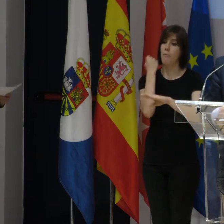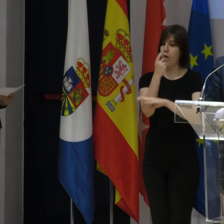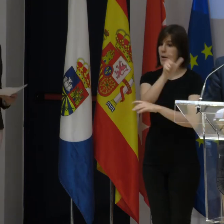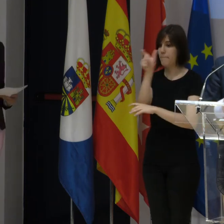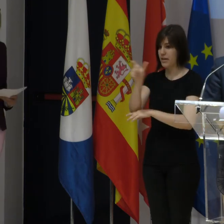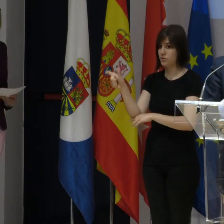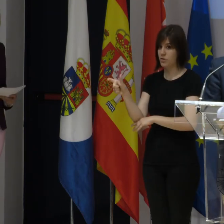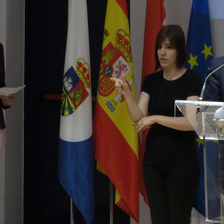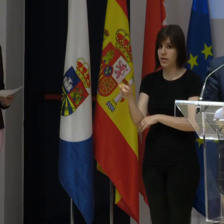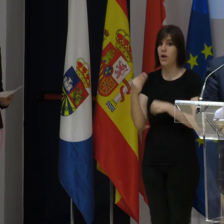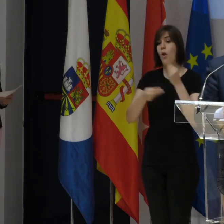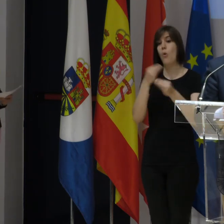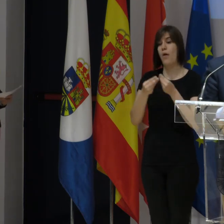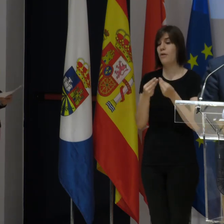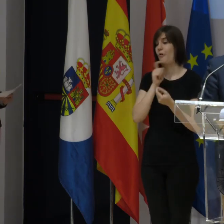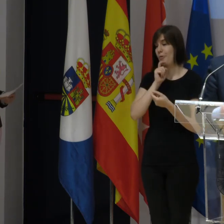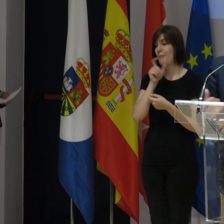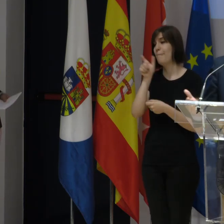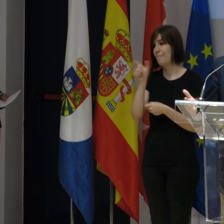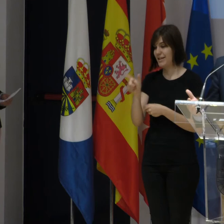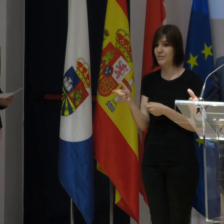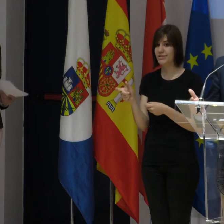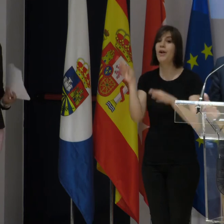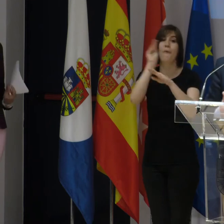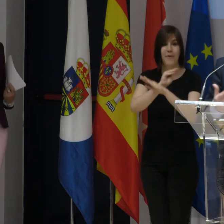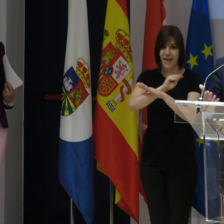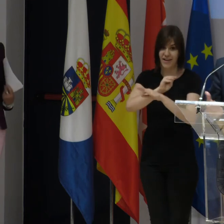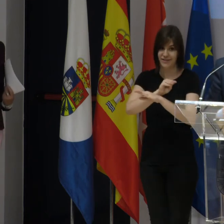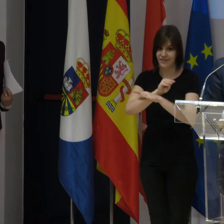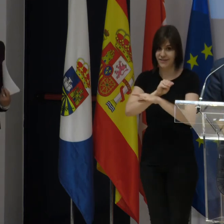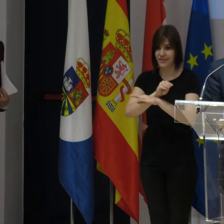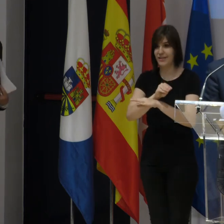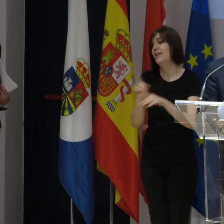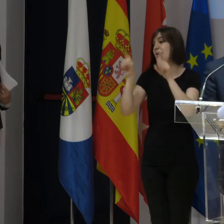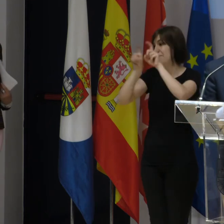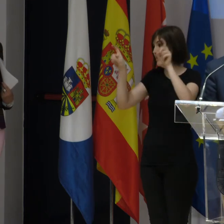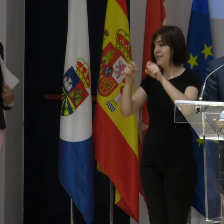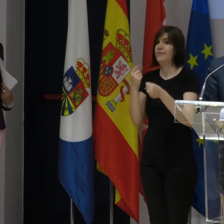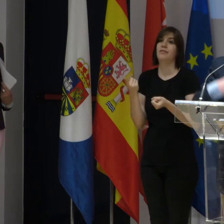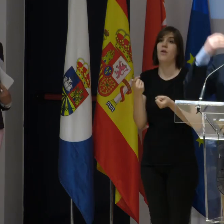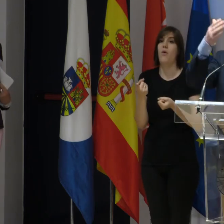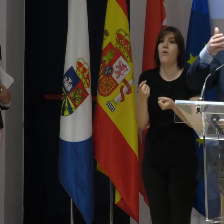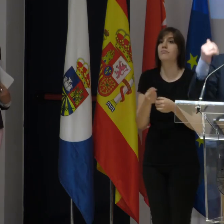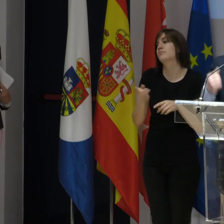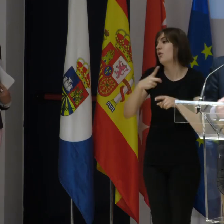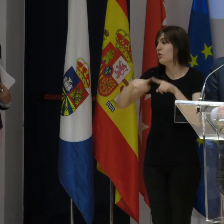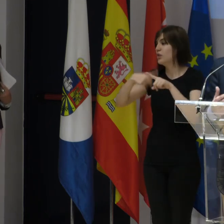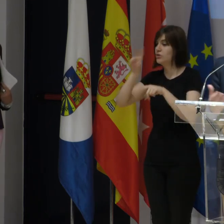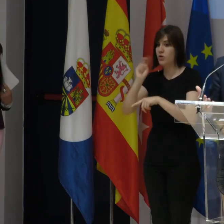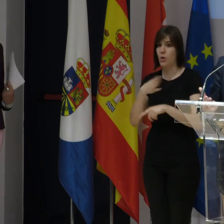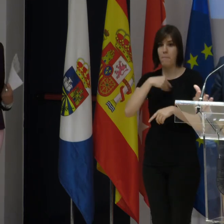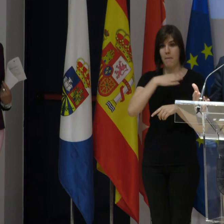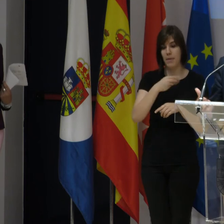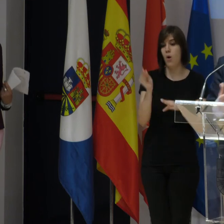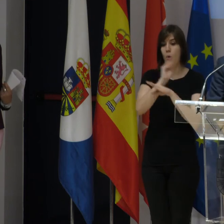las personas y lo hace a través de personas, tiene que cuidar de esas personas. Es como el empresario que se dedica a la repografía o se dedica al papel,